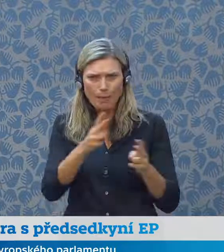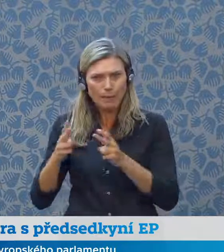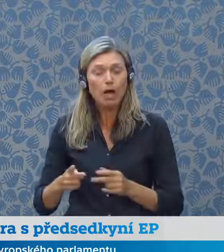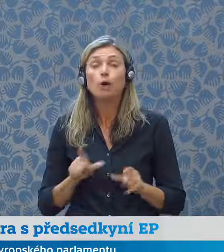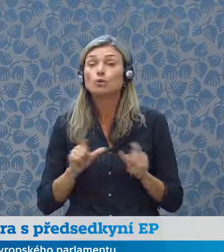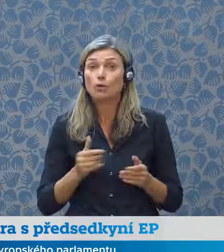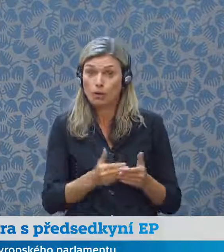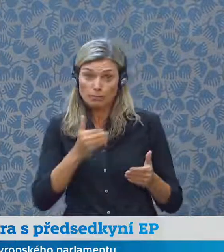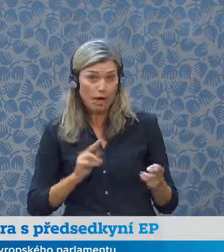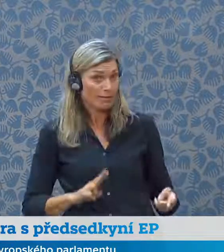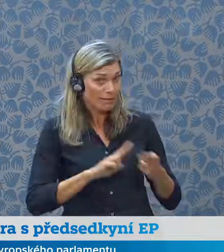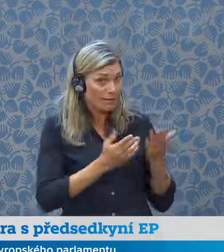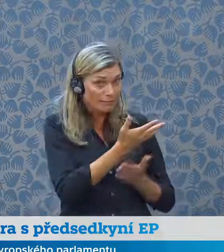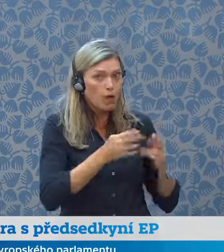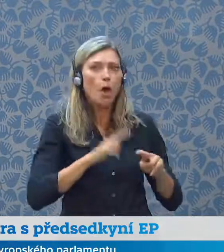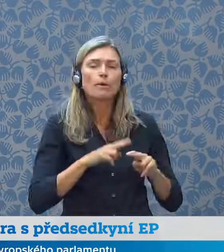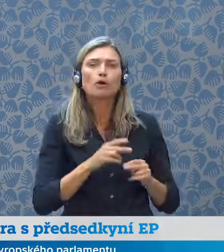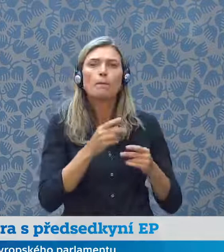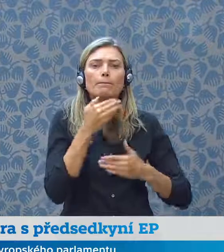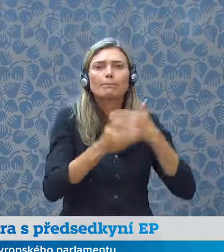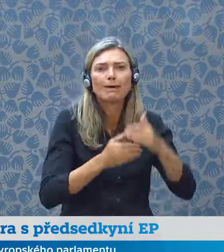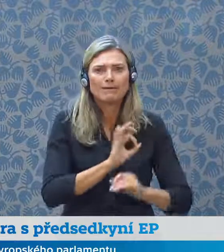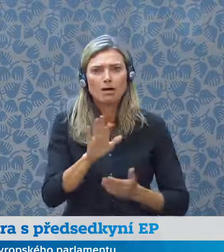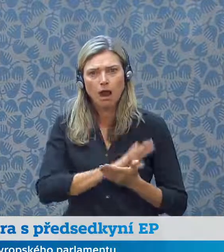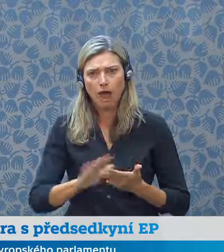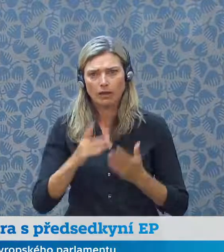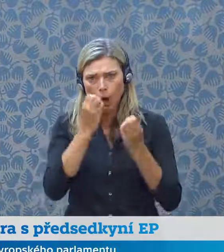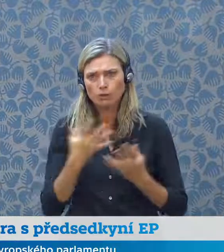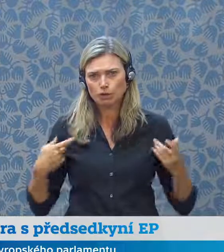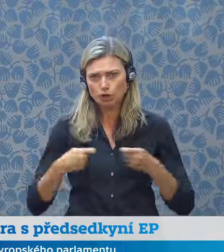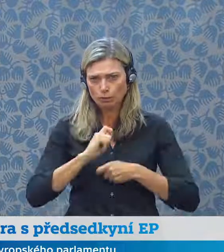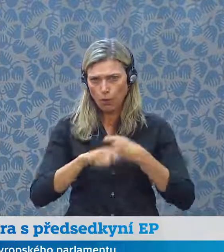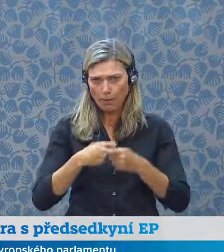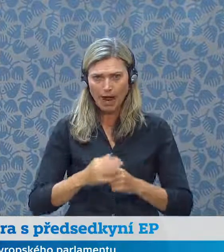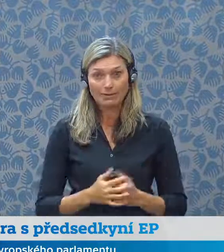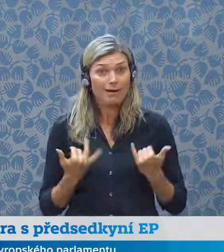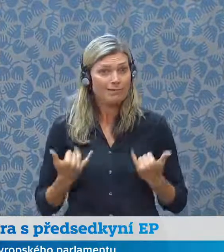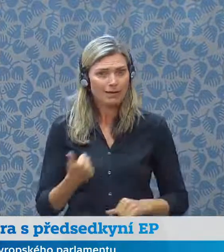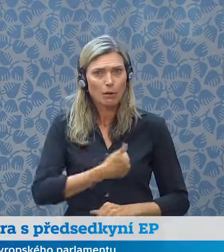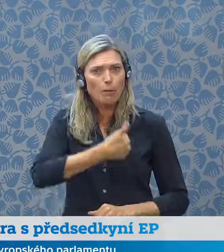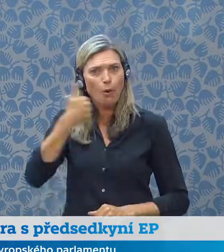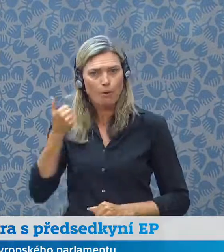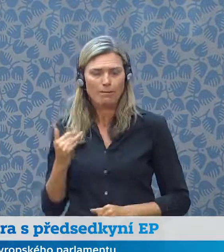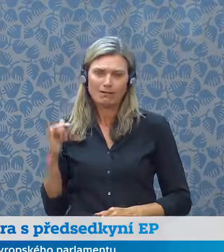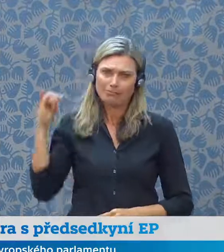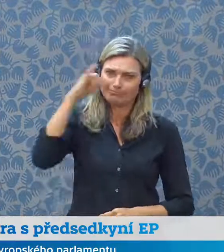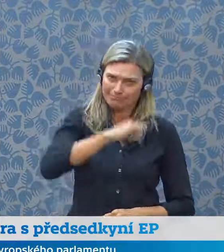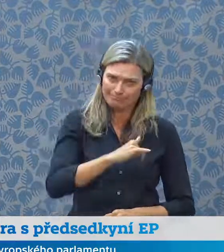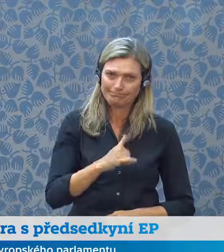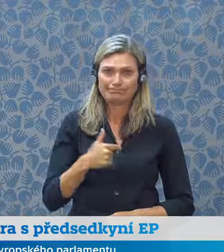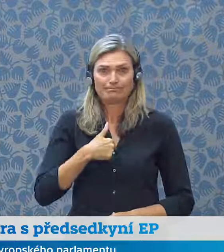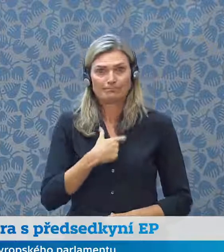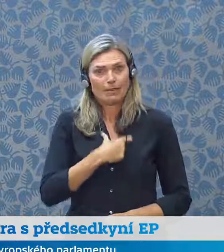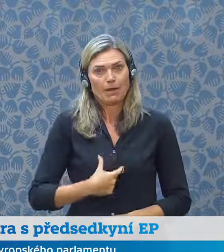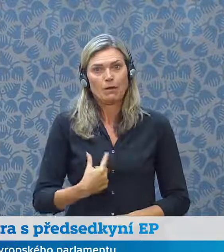spolupráce mezi našimi institucemi. Toto je první návštěva, kterou já